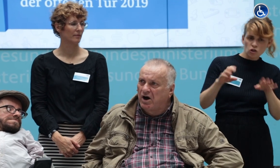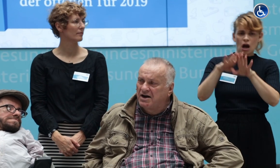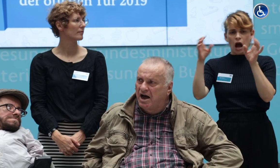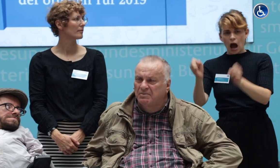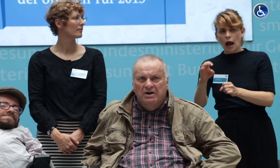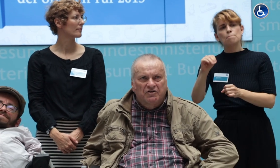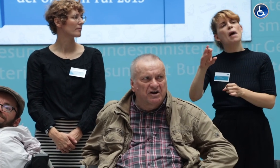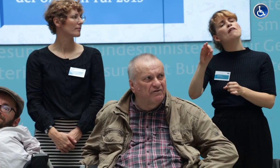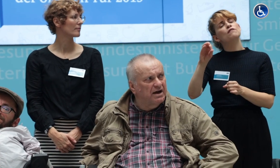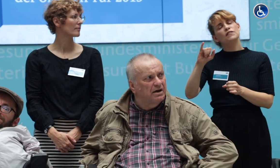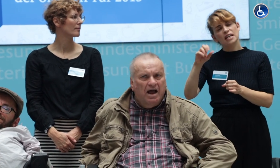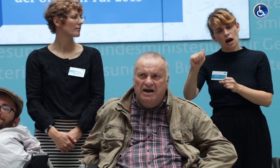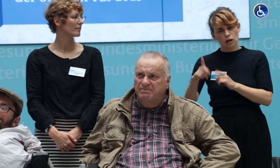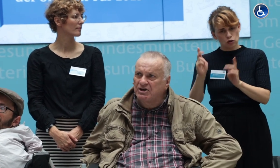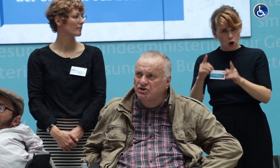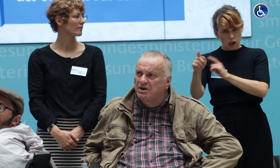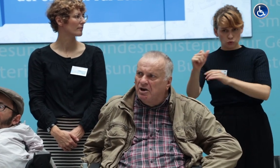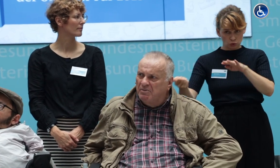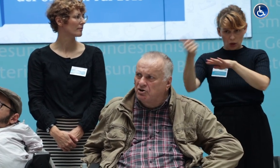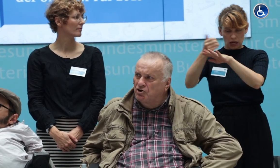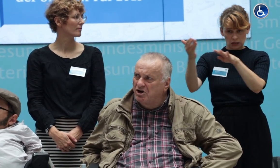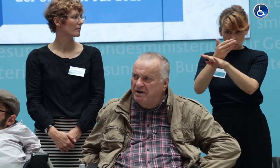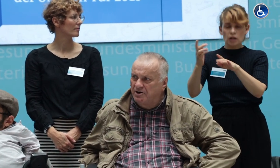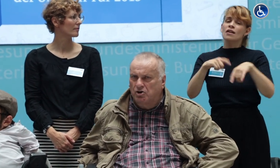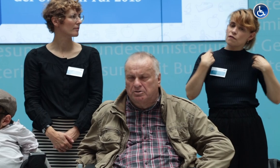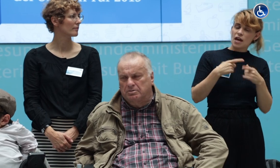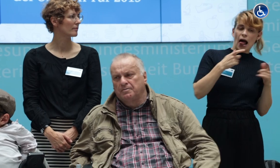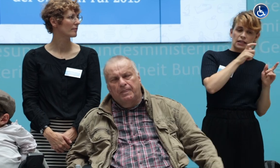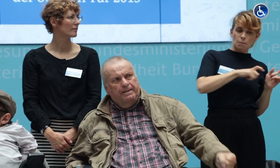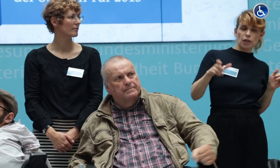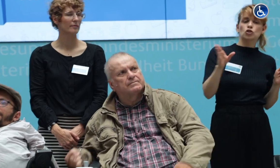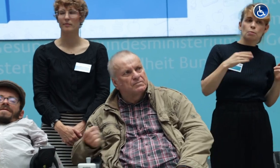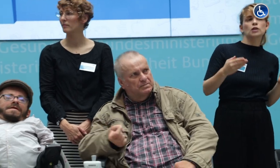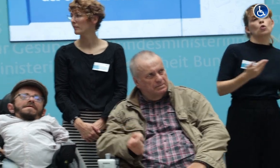zwei Vortrag haben, sondern wir, als Menschen, müssen wir ohne Behinderung.